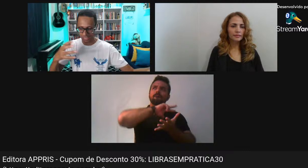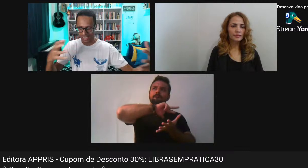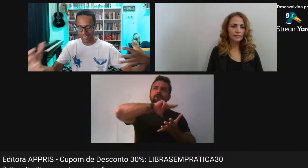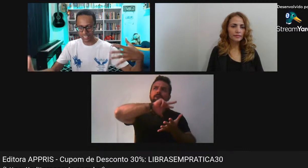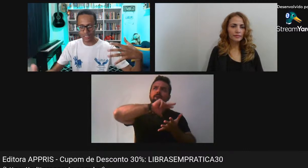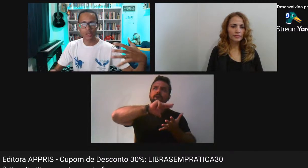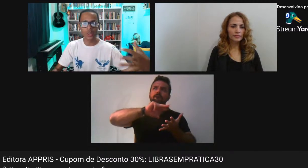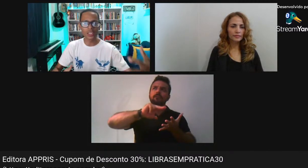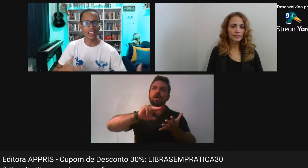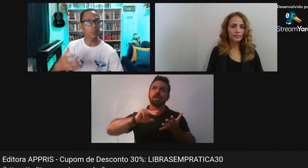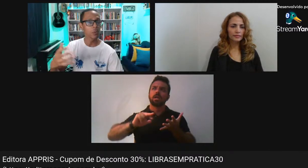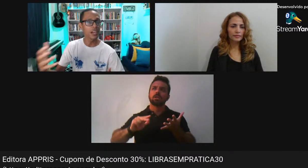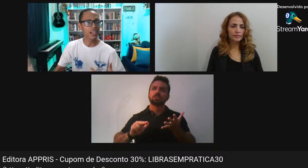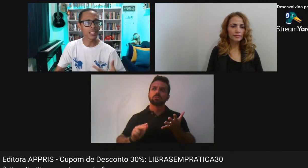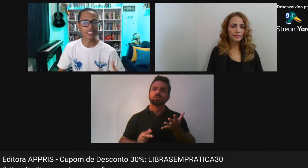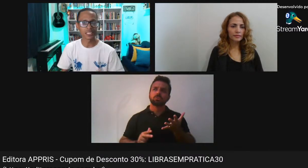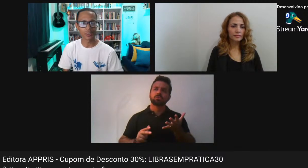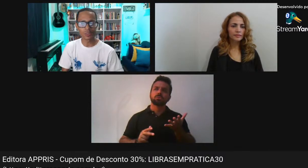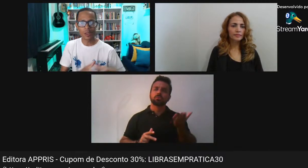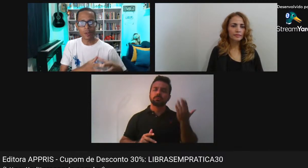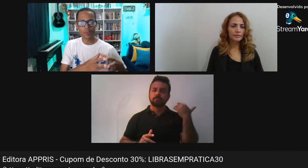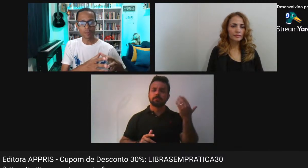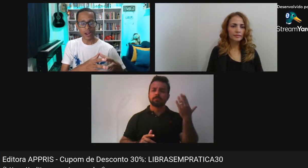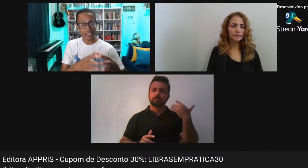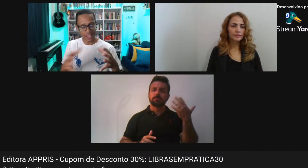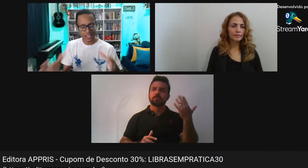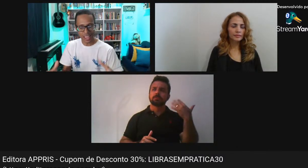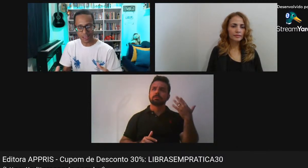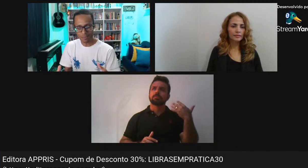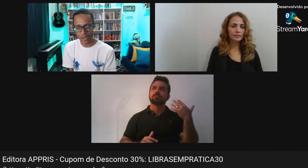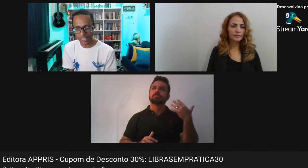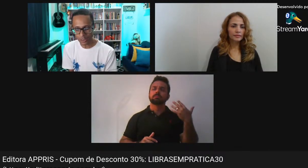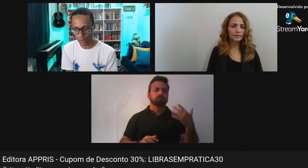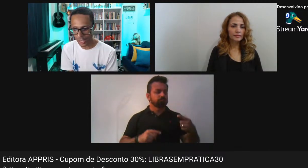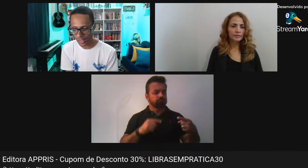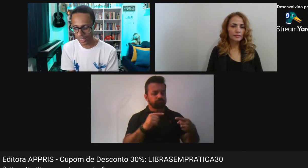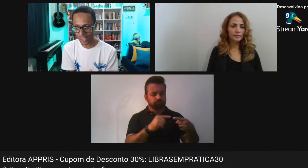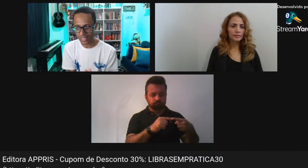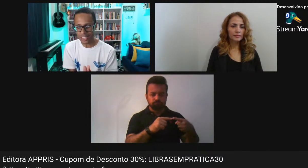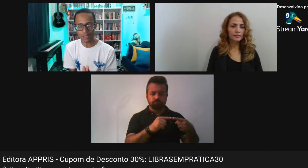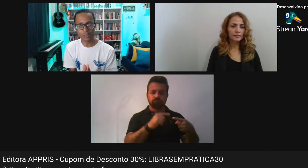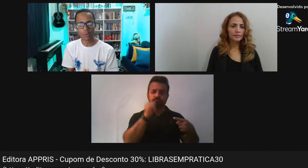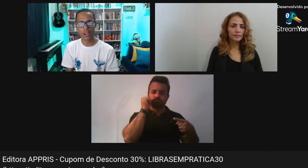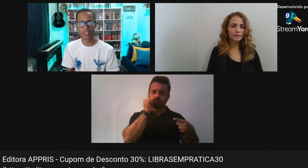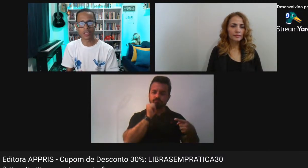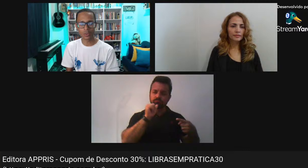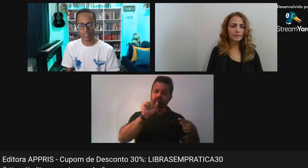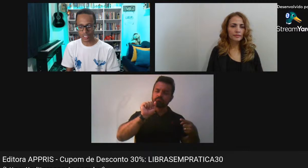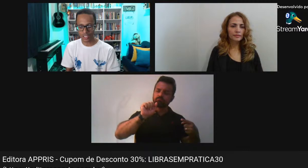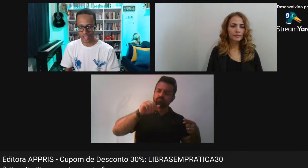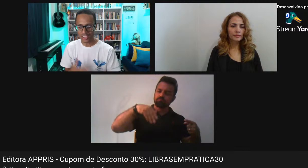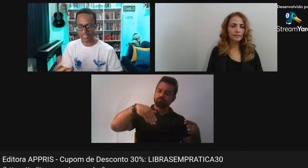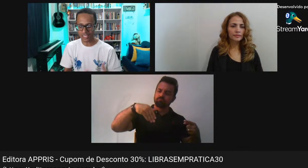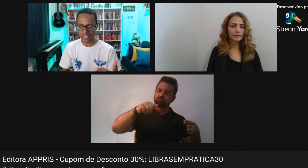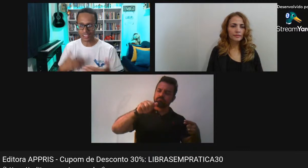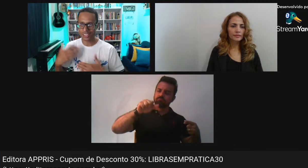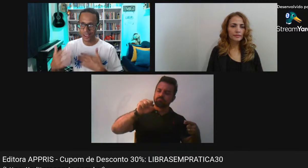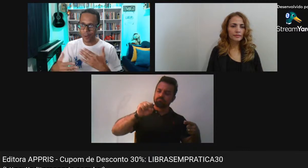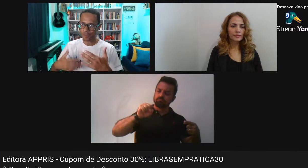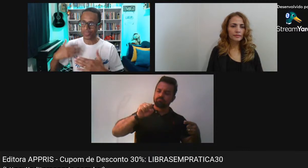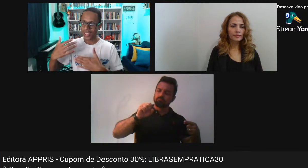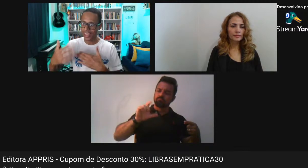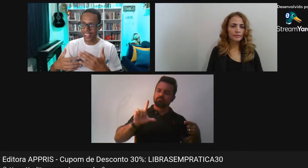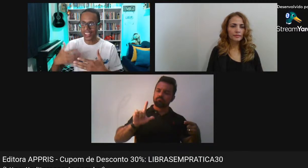A questão da autoridade branca Então Para quem é preto Quem é negro No Brasil A gente tem esse